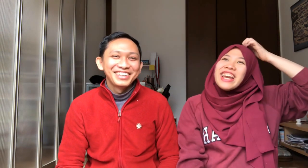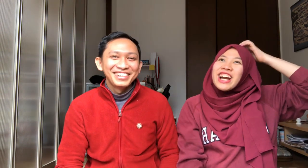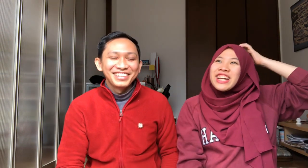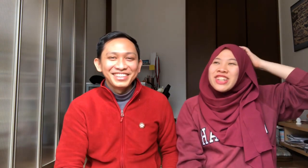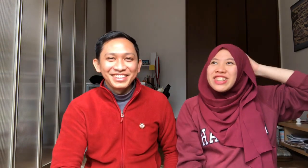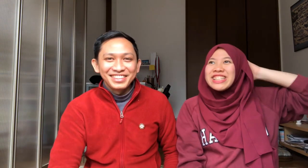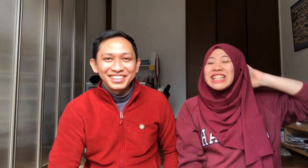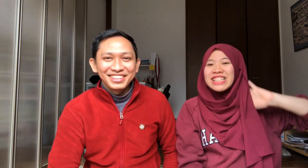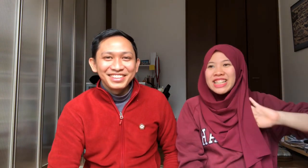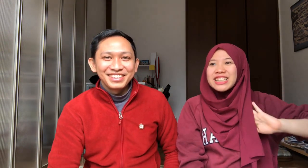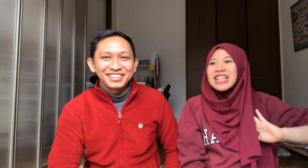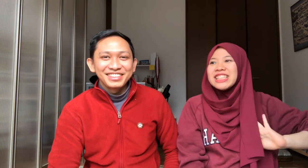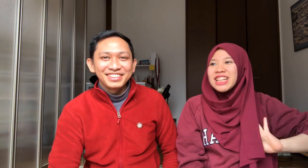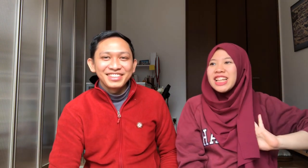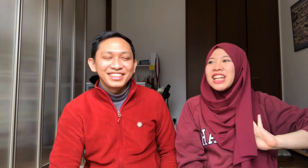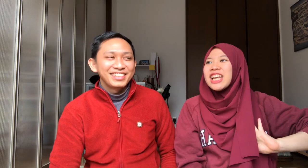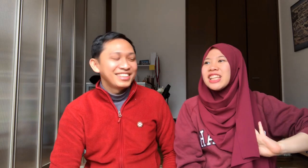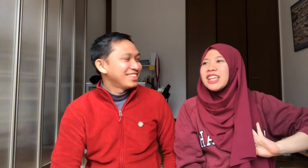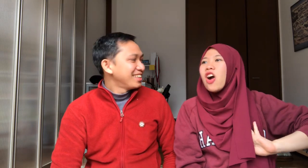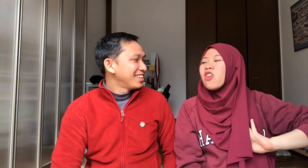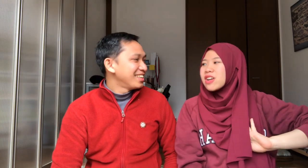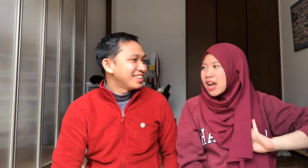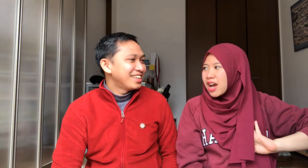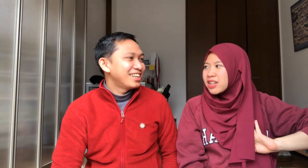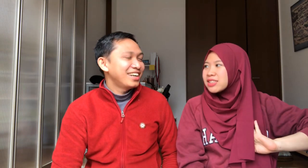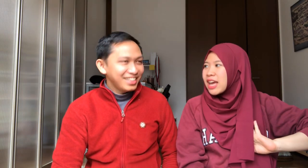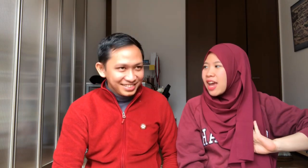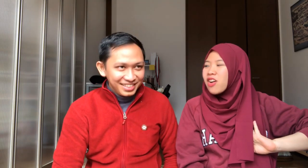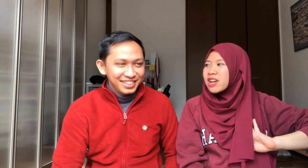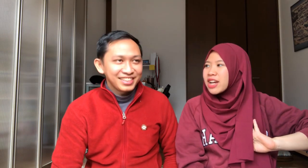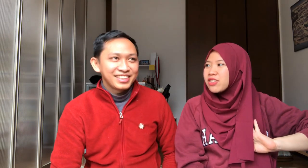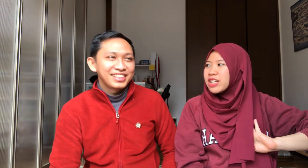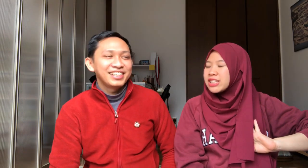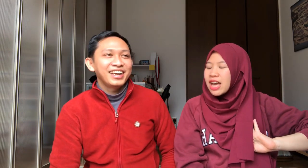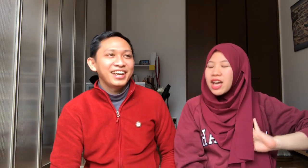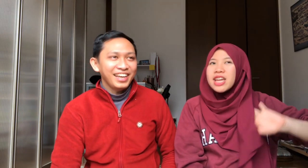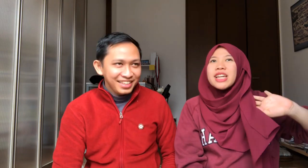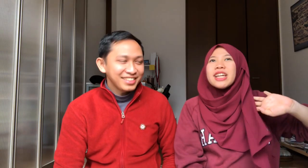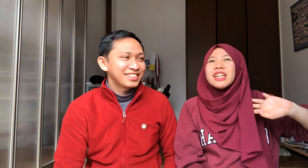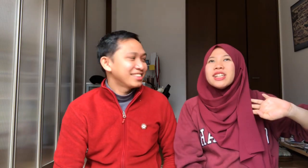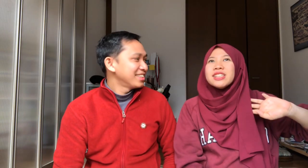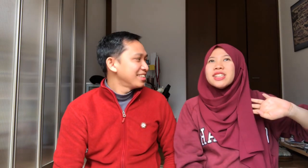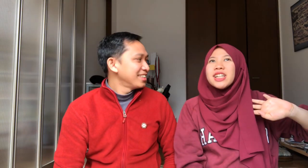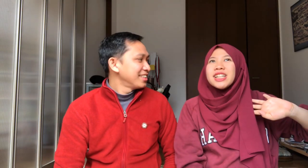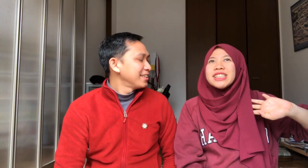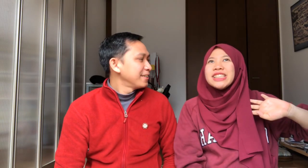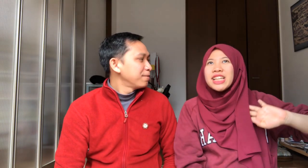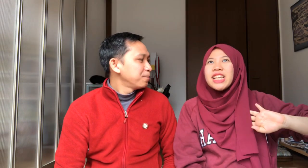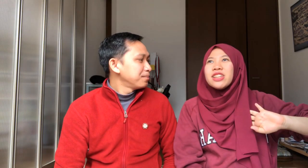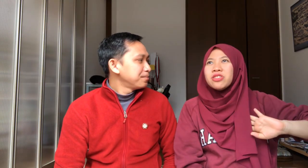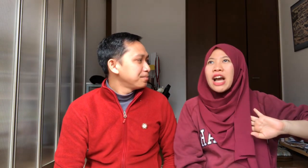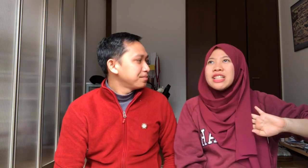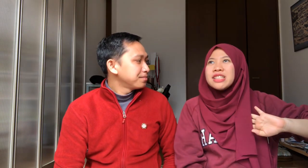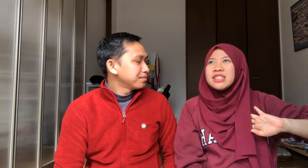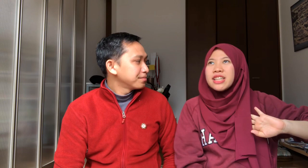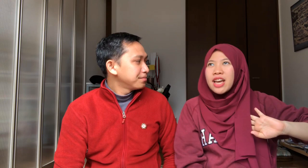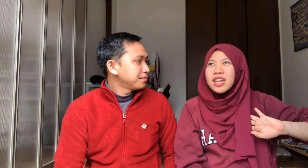Indonesia Indonesia Jind Nah, Jind ini artinya orang Saya orang Indonesia Hai Jind itu kanjinya